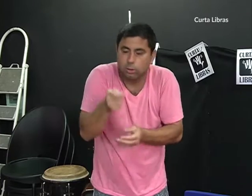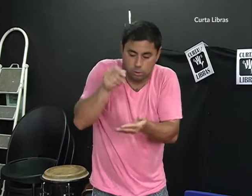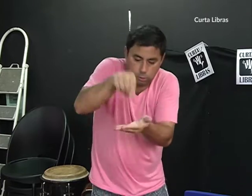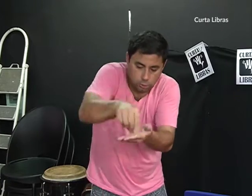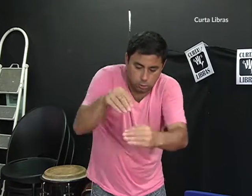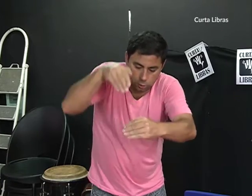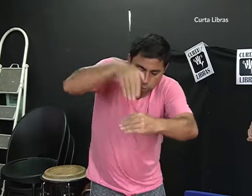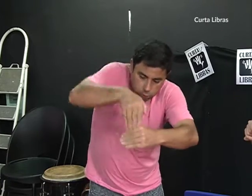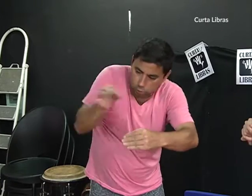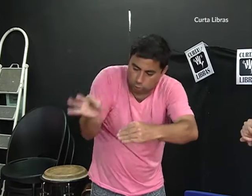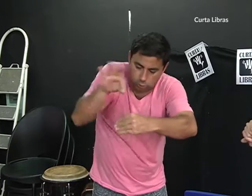cobrador.